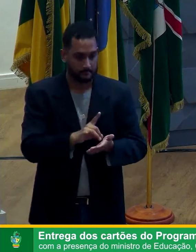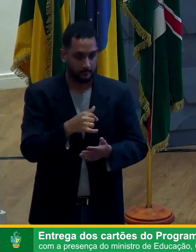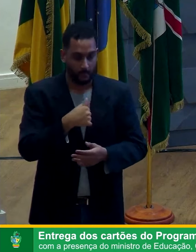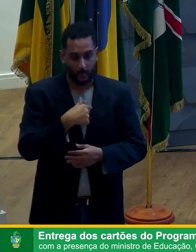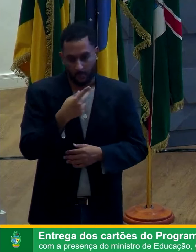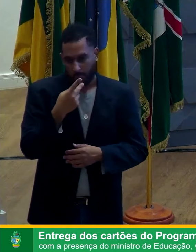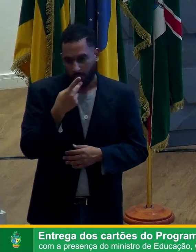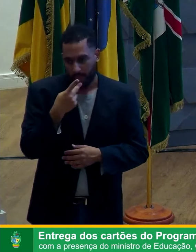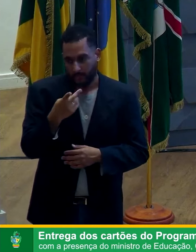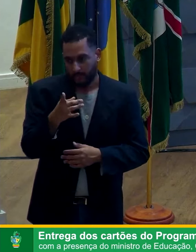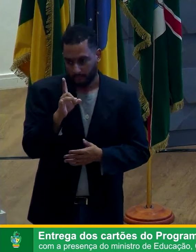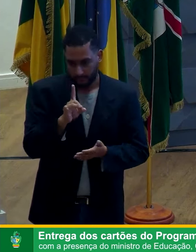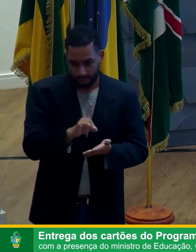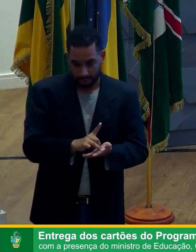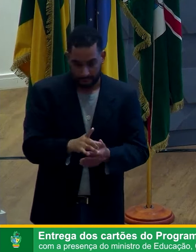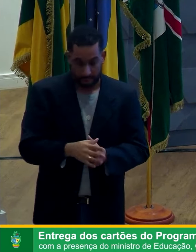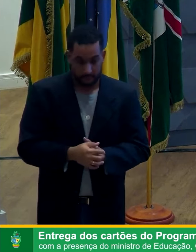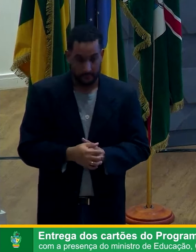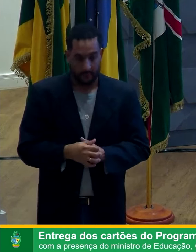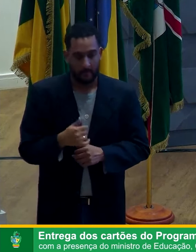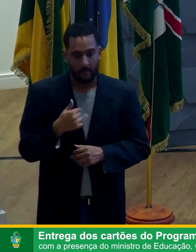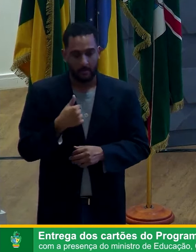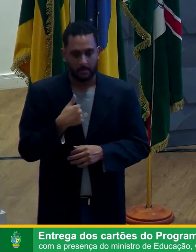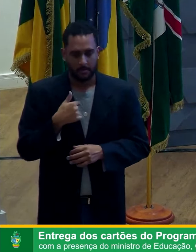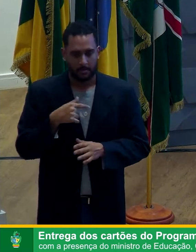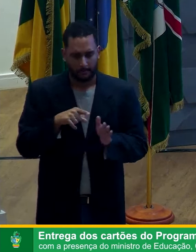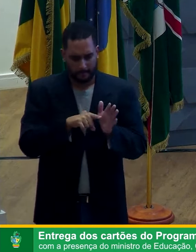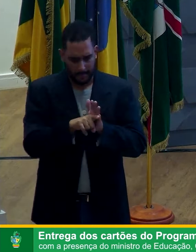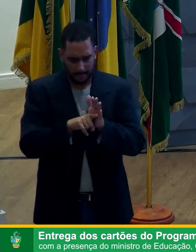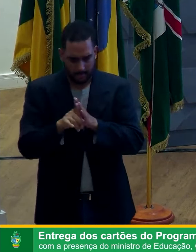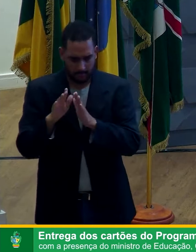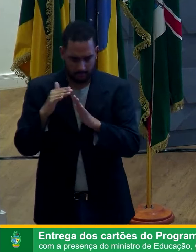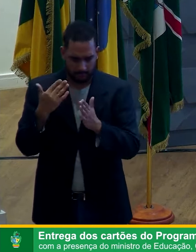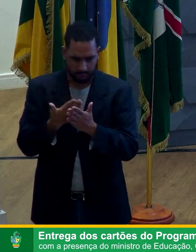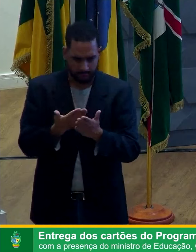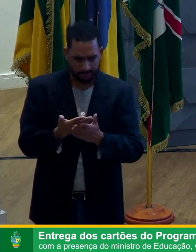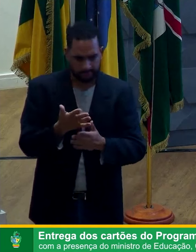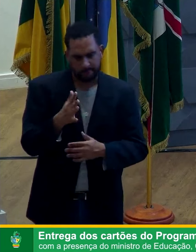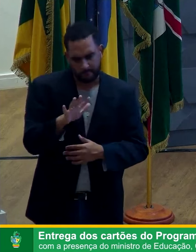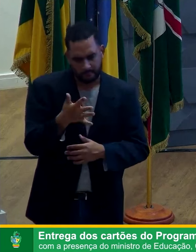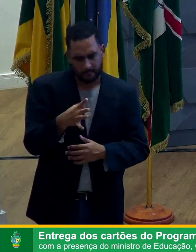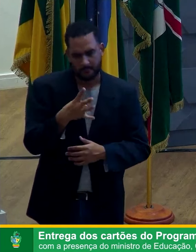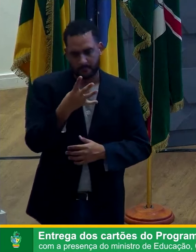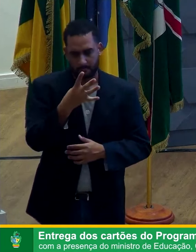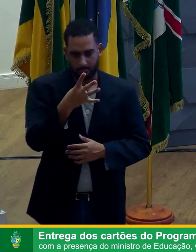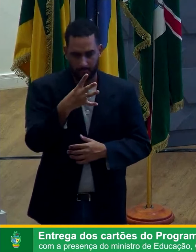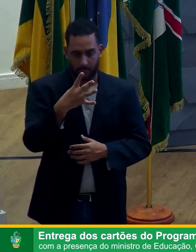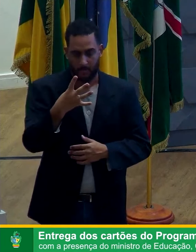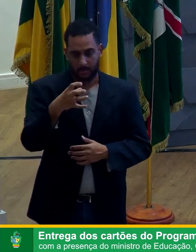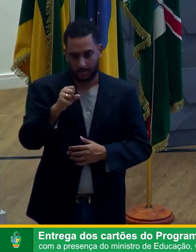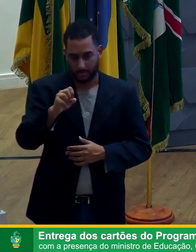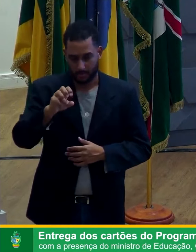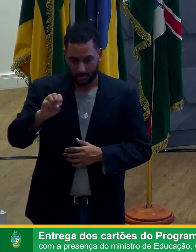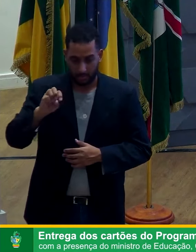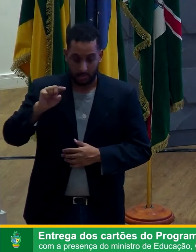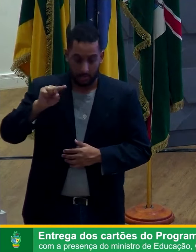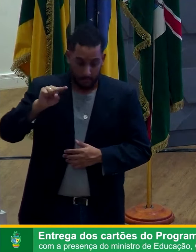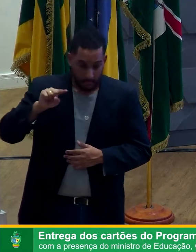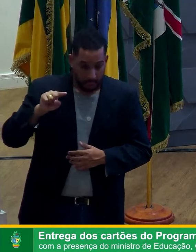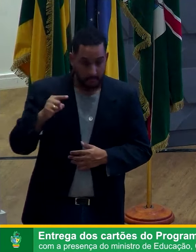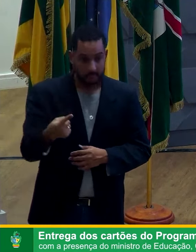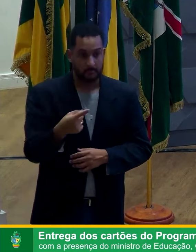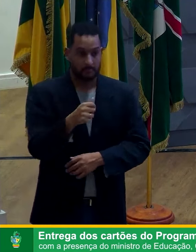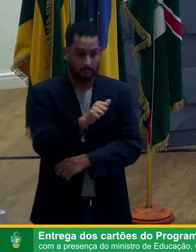vocês. No último censo escolar, aproximadamente 480 mil colegas de